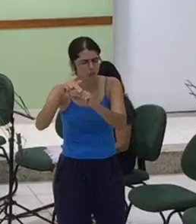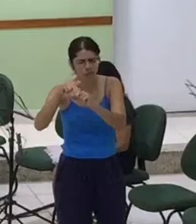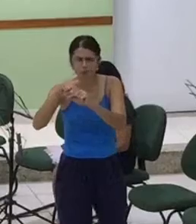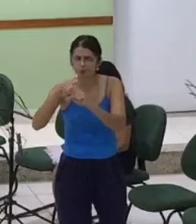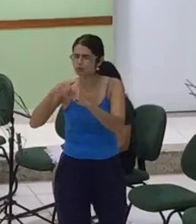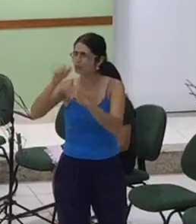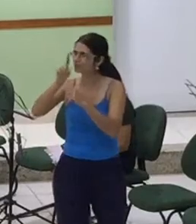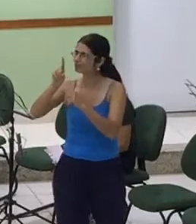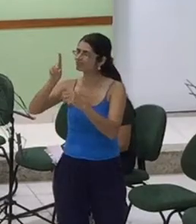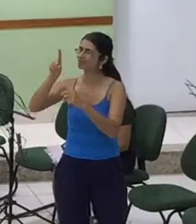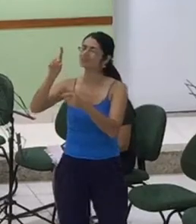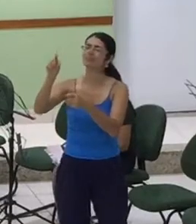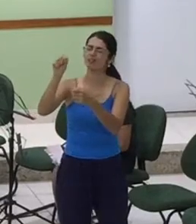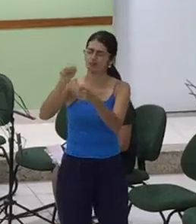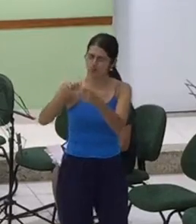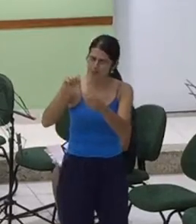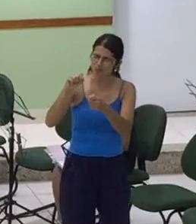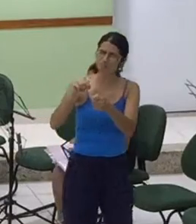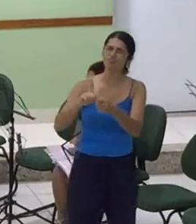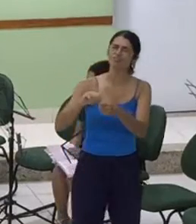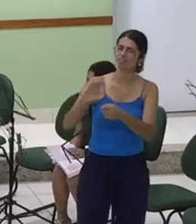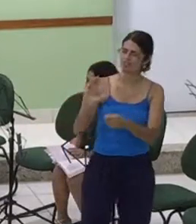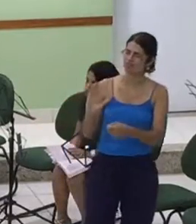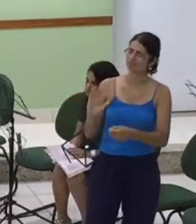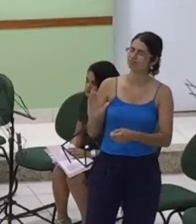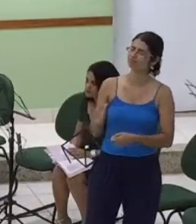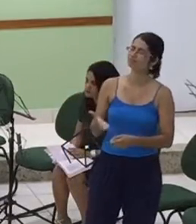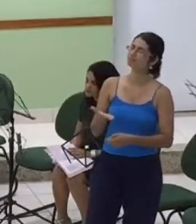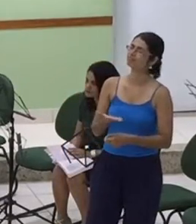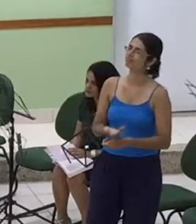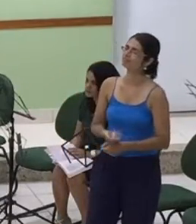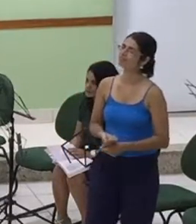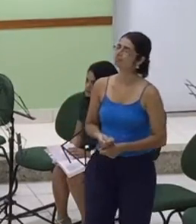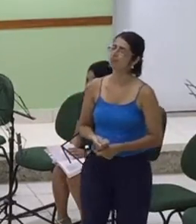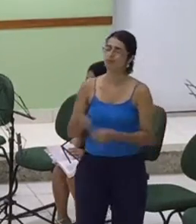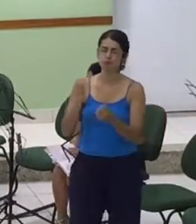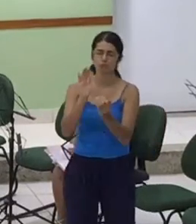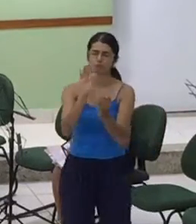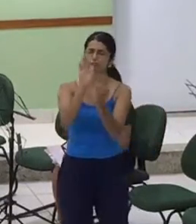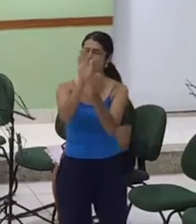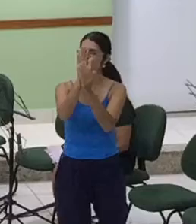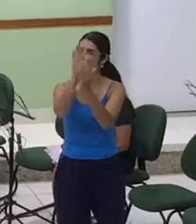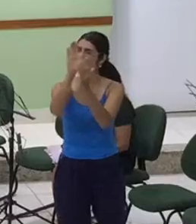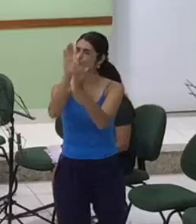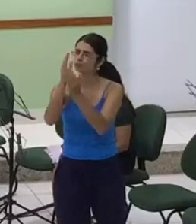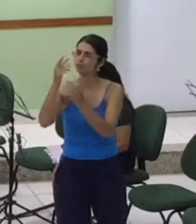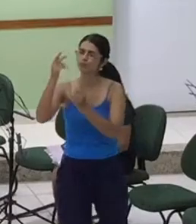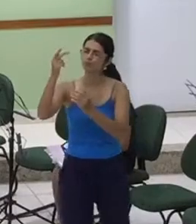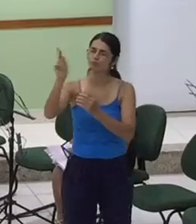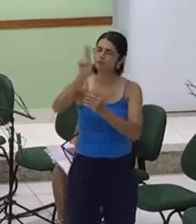senti É o nome, meu nome, Senhor